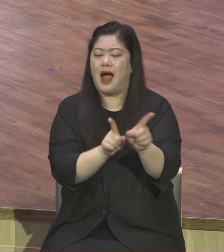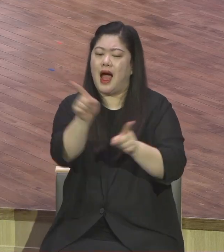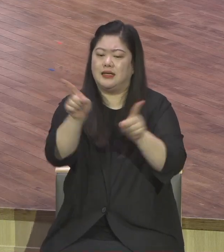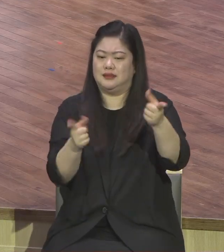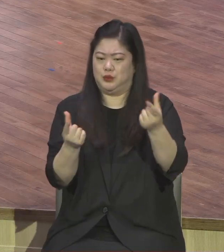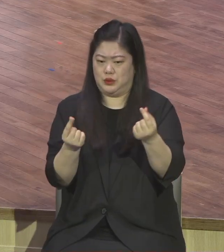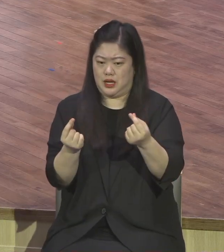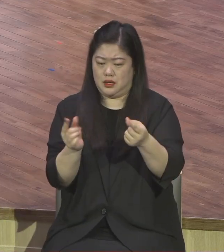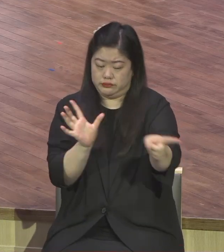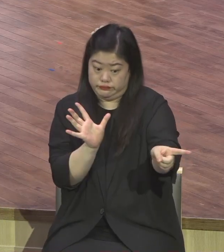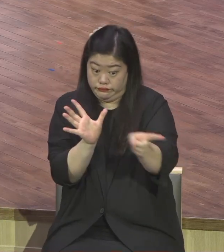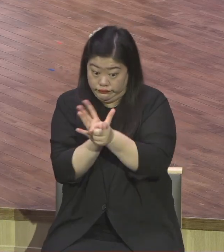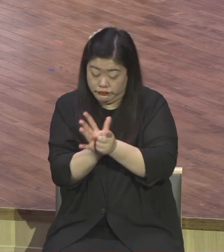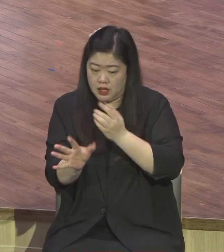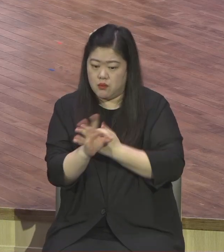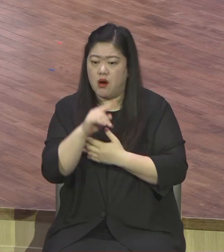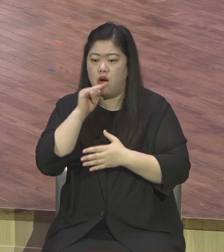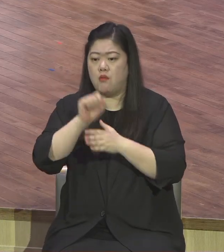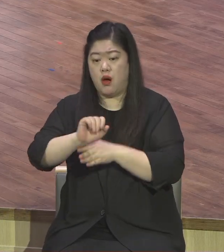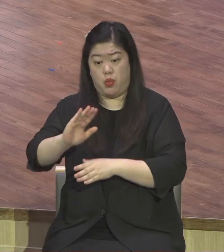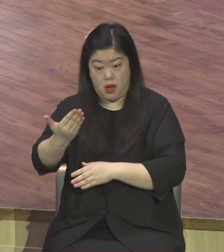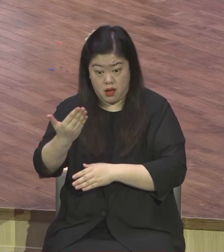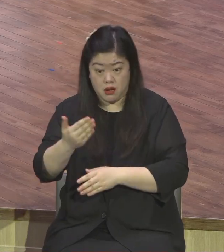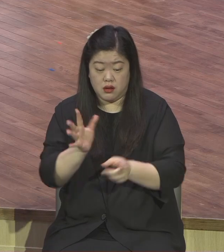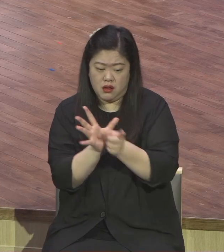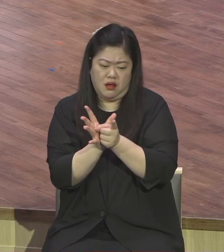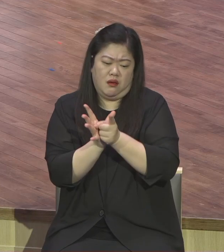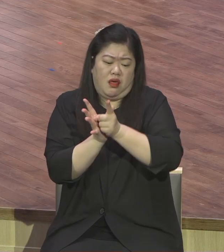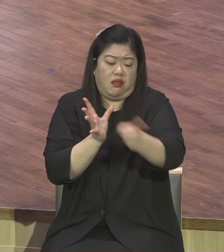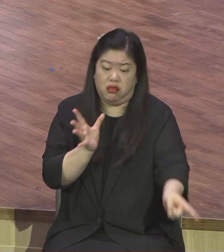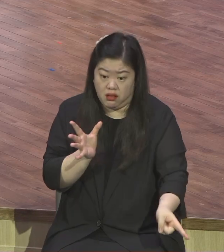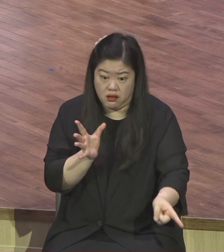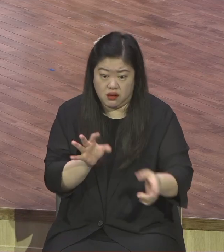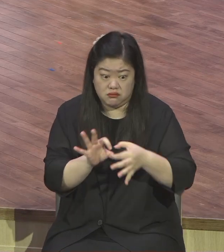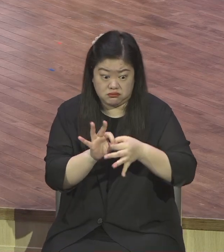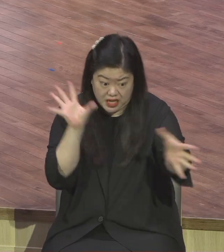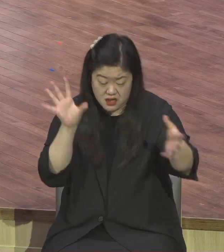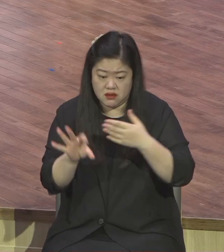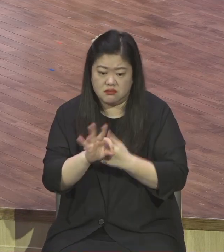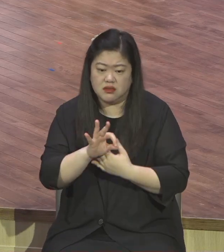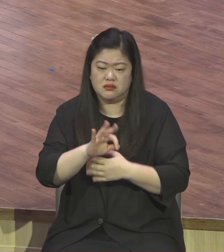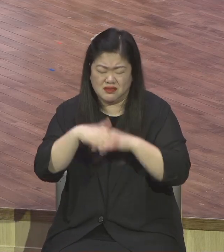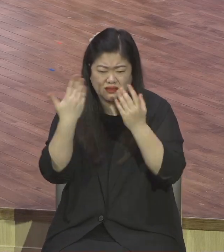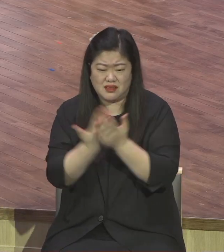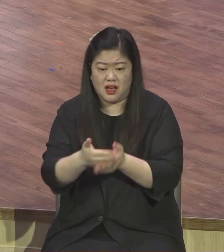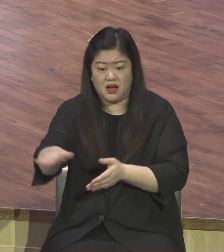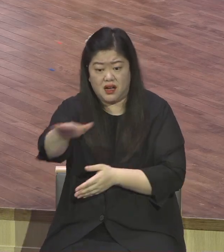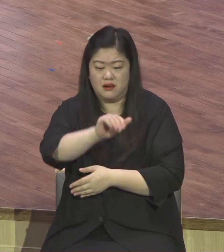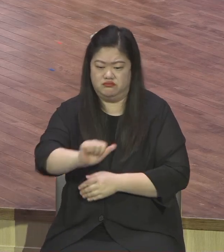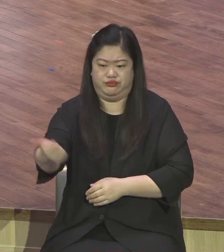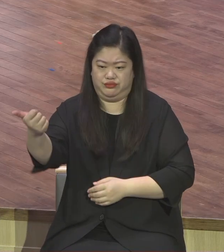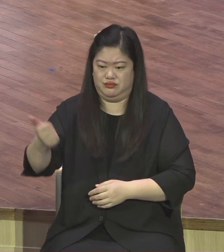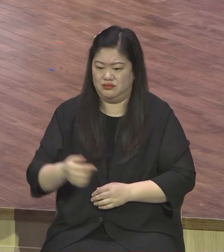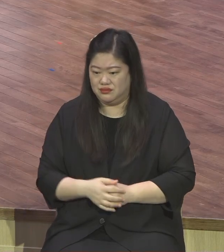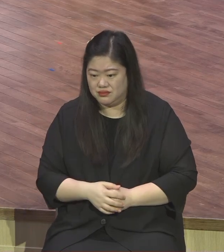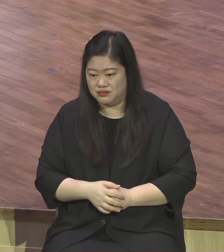열매를 많이 맺나니 나를 떠나서는 너희가 아무것도 할 수 없느니라 예수 그리스도 안에 있는